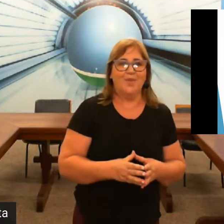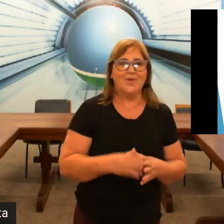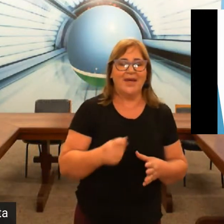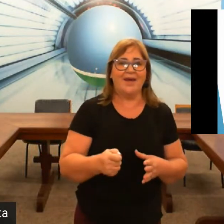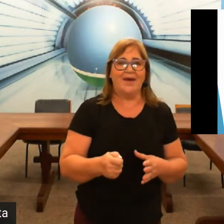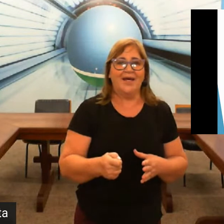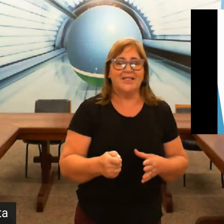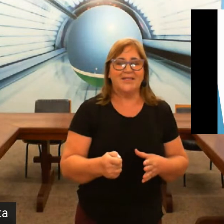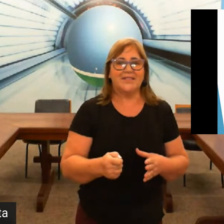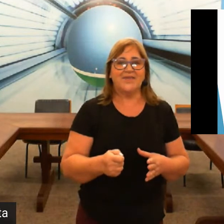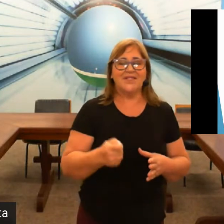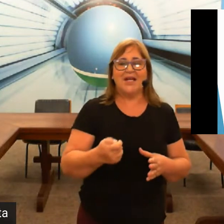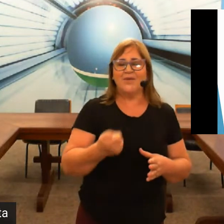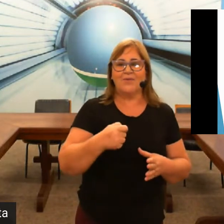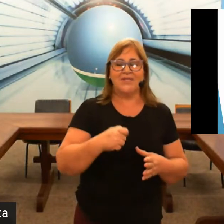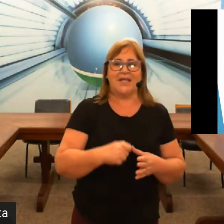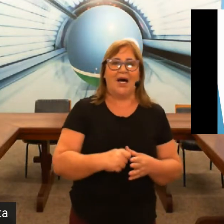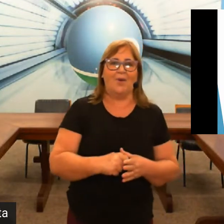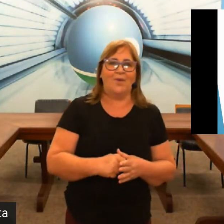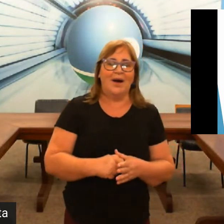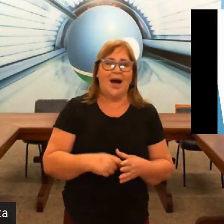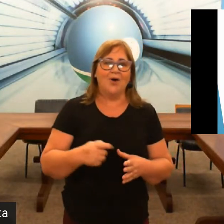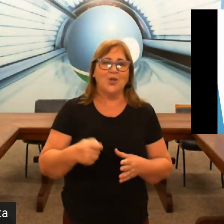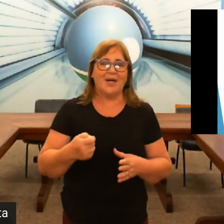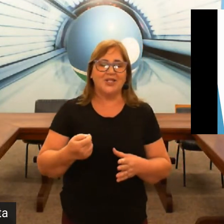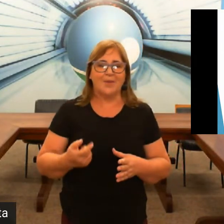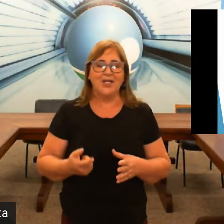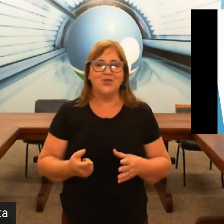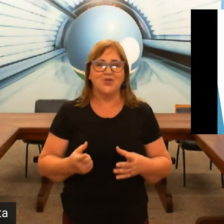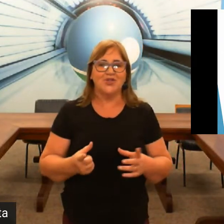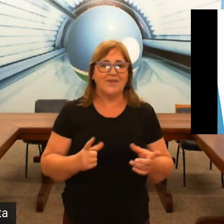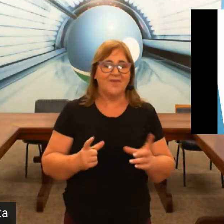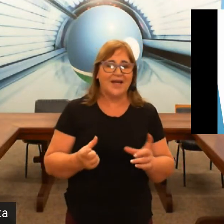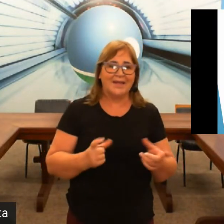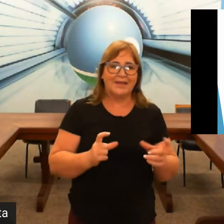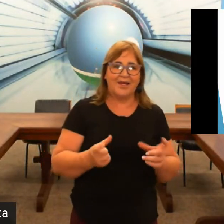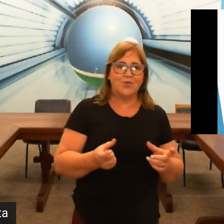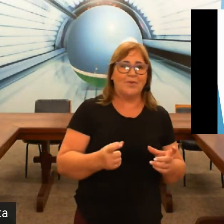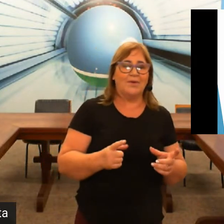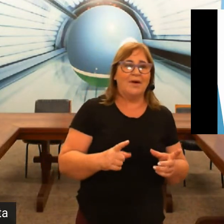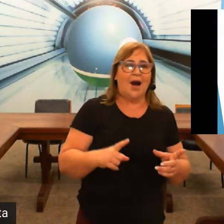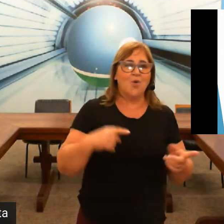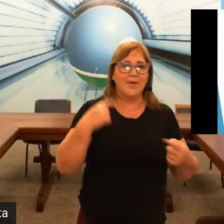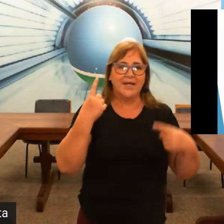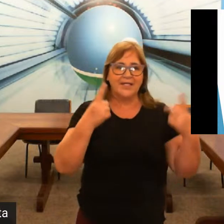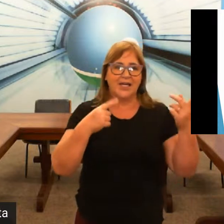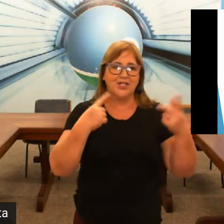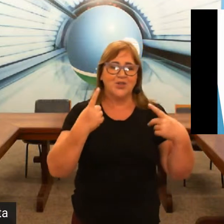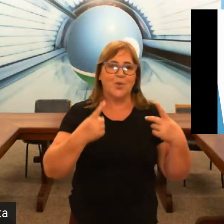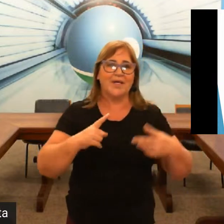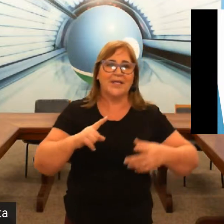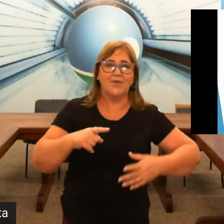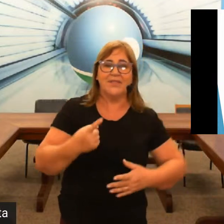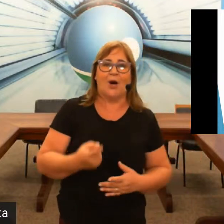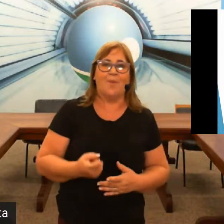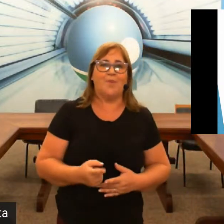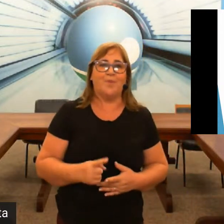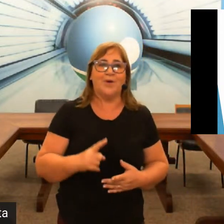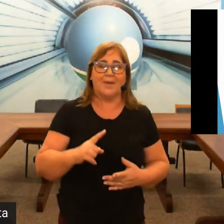porque se você não tem um sinal automaticamente o surdo já vai ficar atento a alguma característica sua pra criar um sinal porque